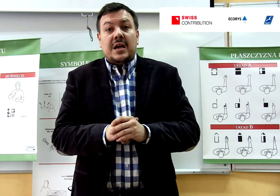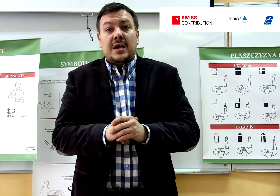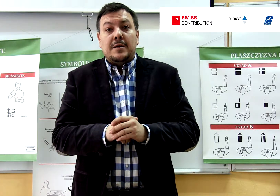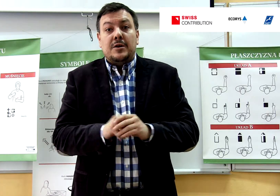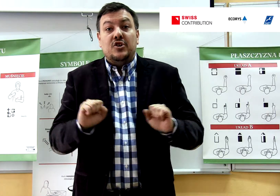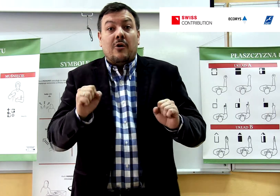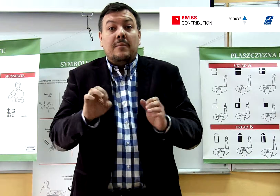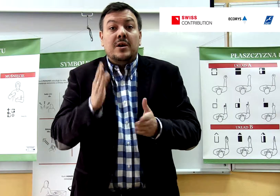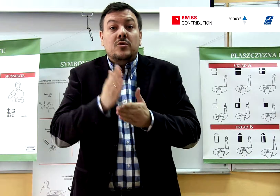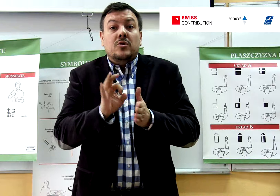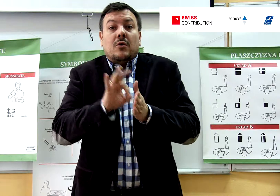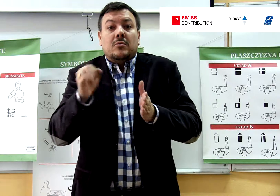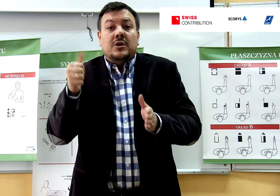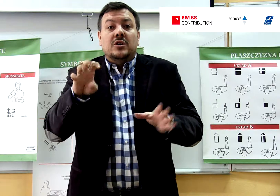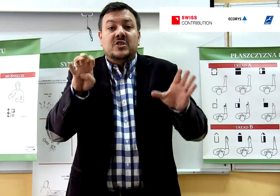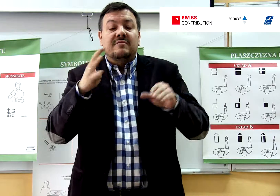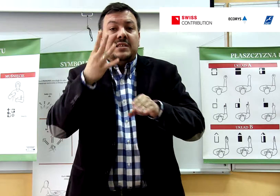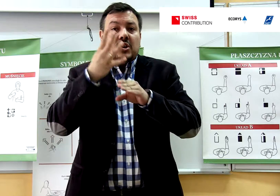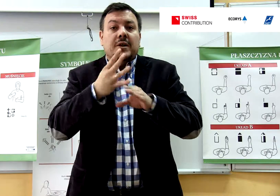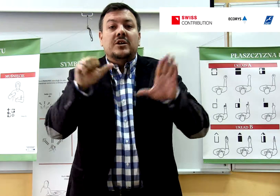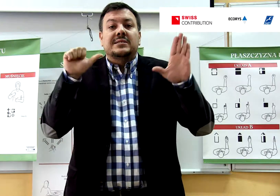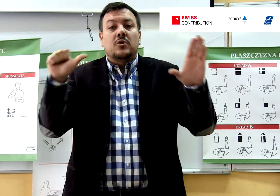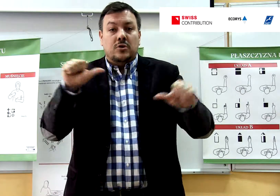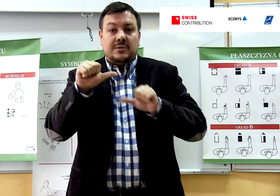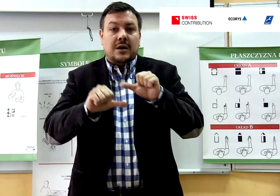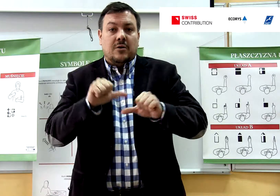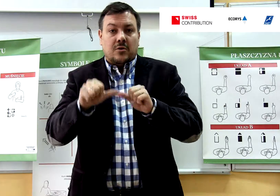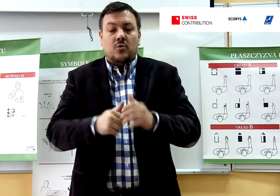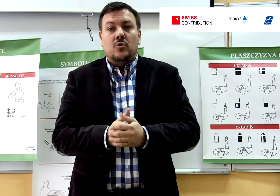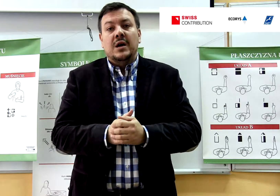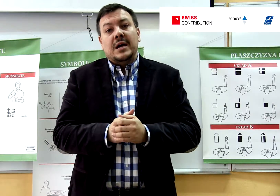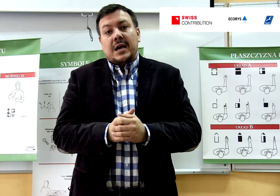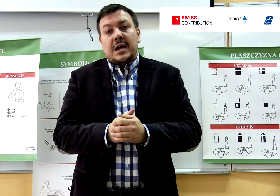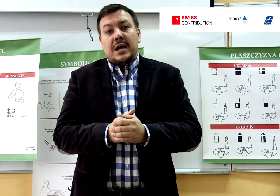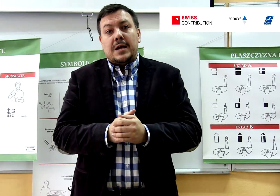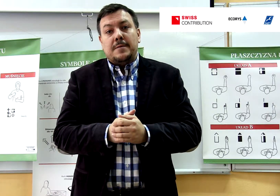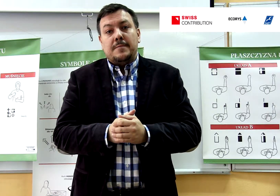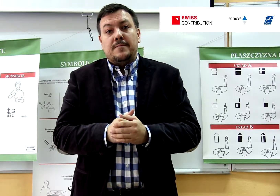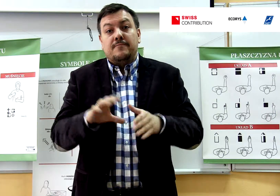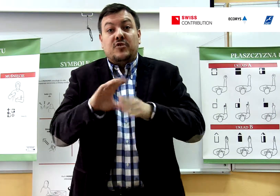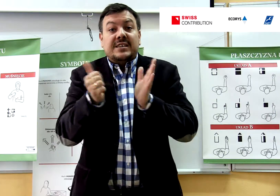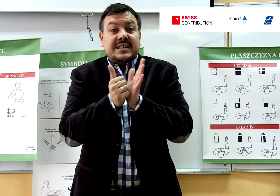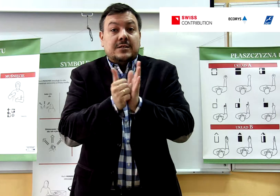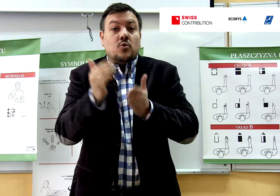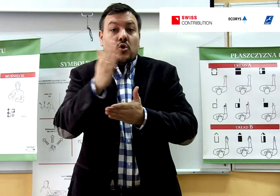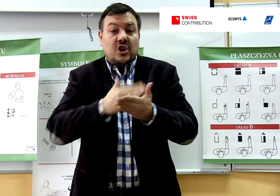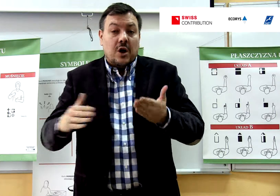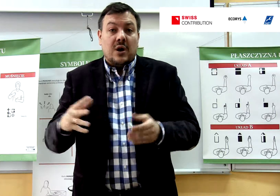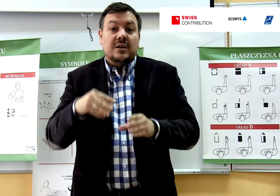Działamy już od 1946 roku w 16 oddziałach,